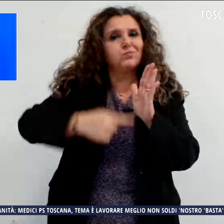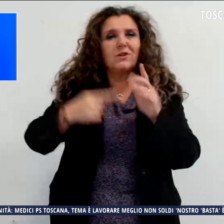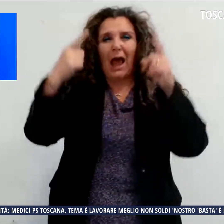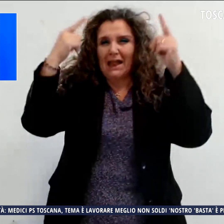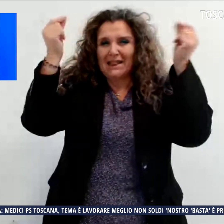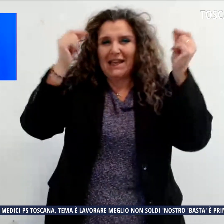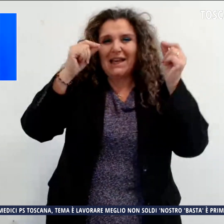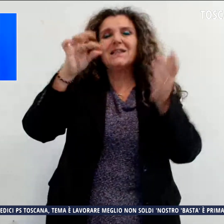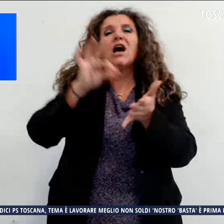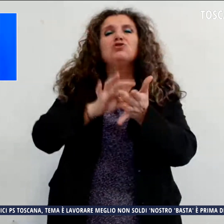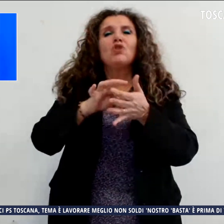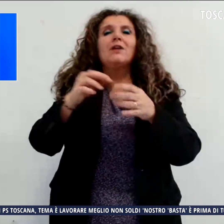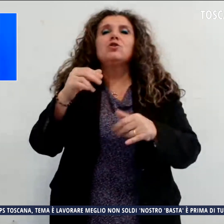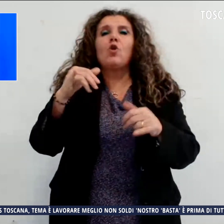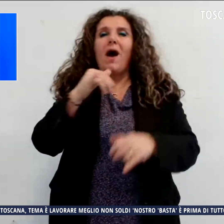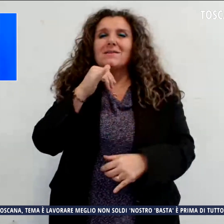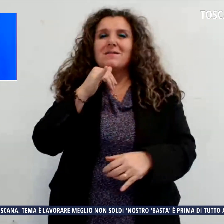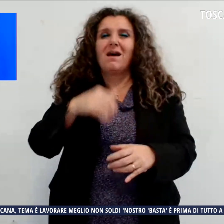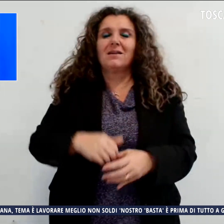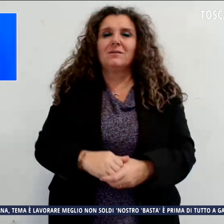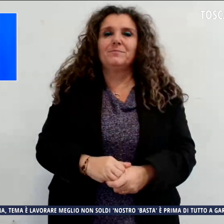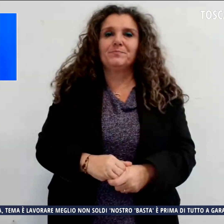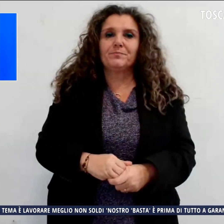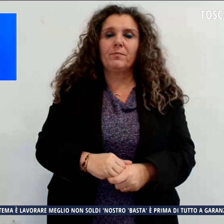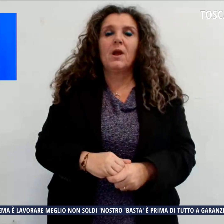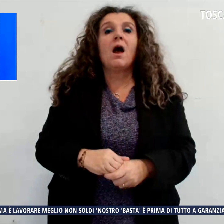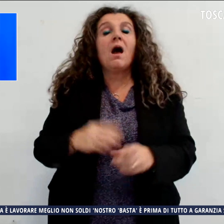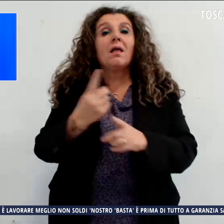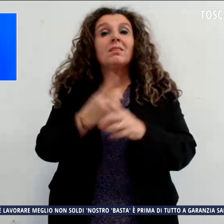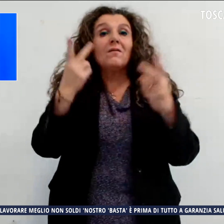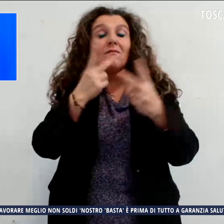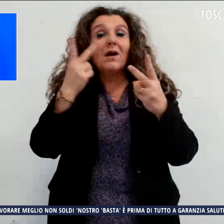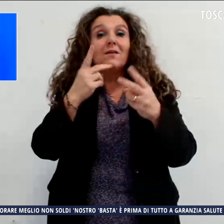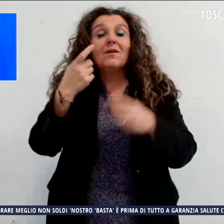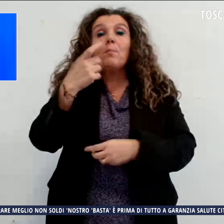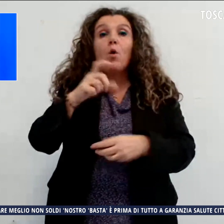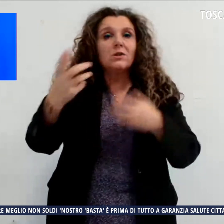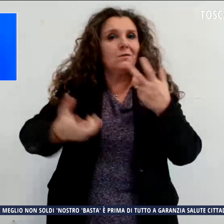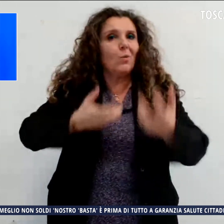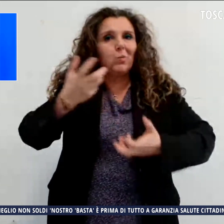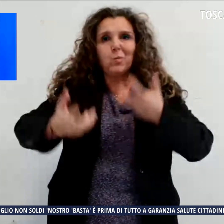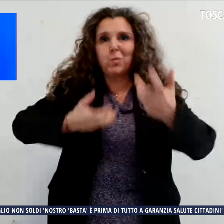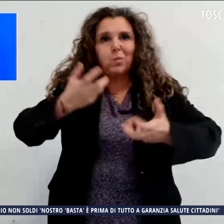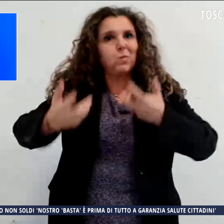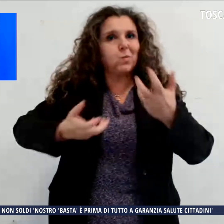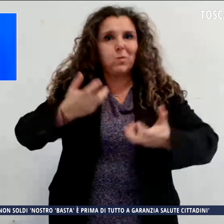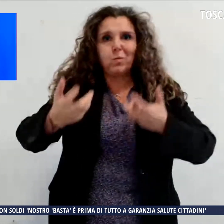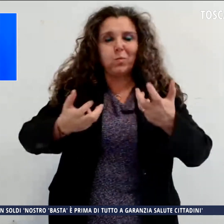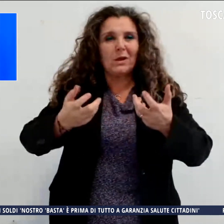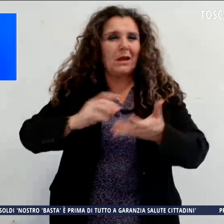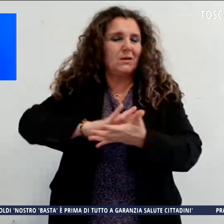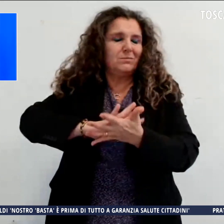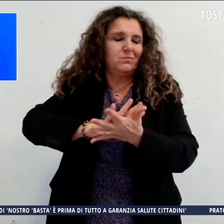anziani. Da accertare le cause del maxirogo che ha devastato il